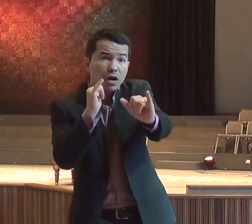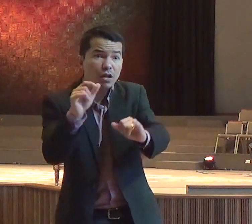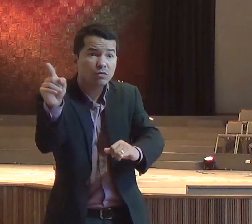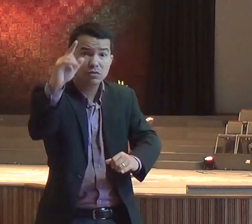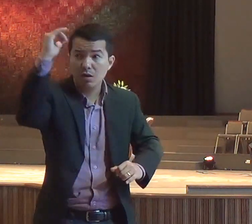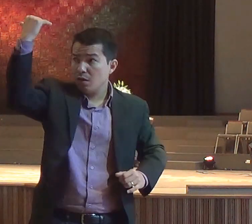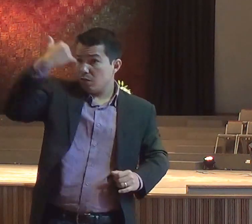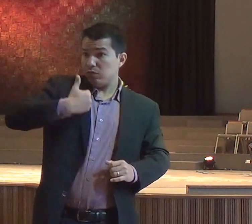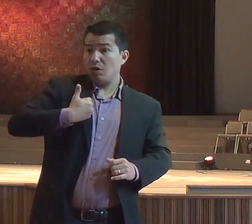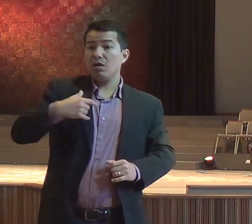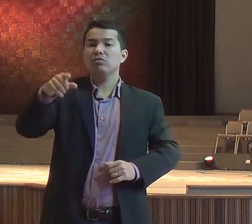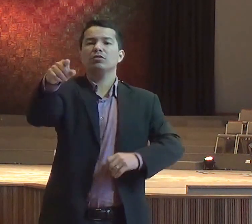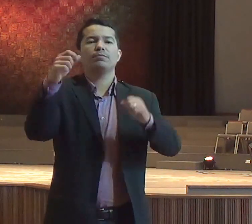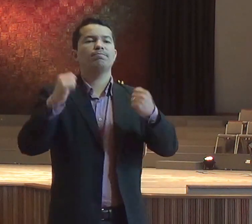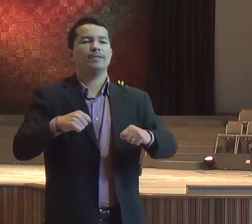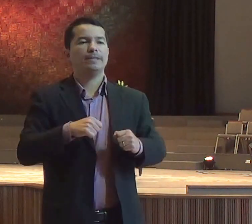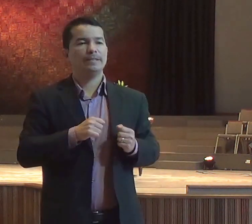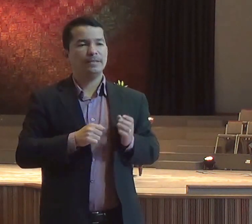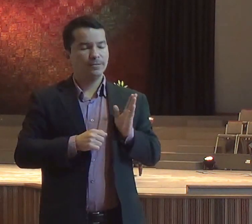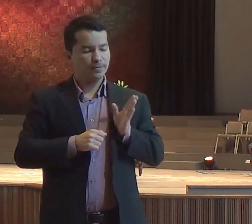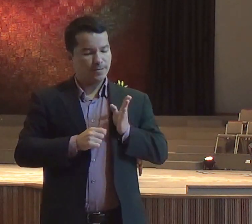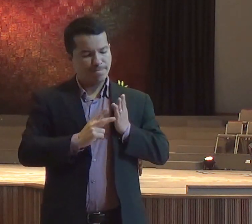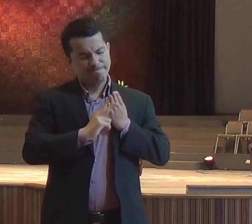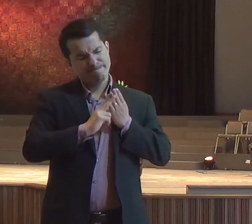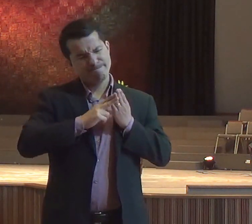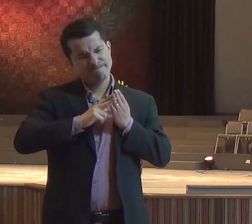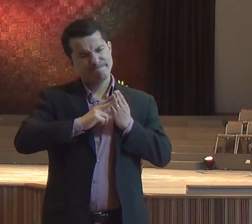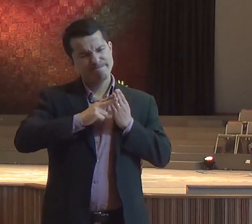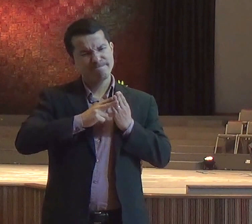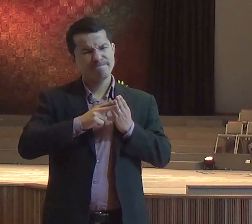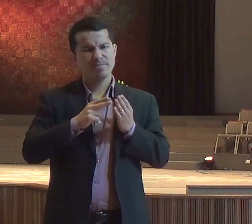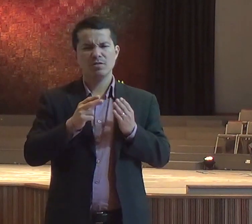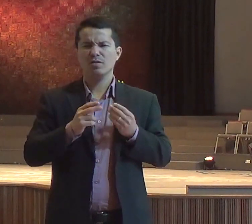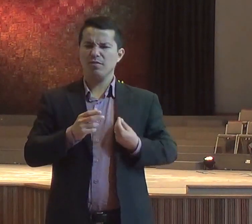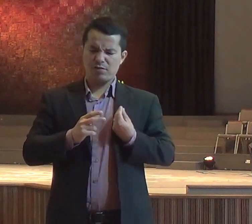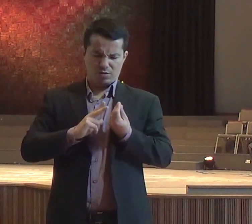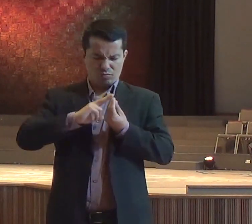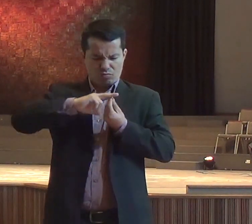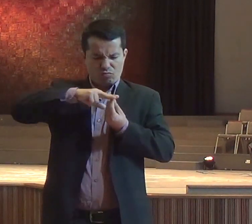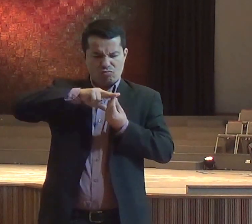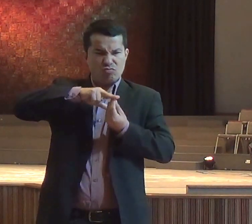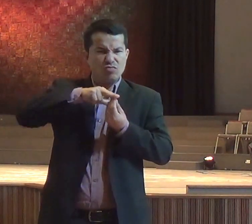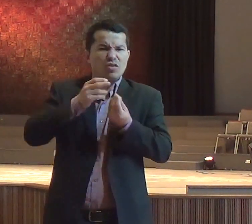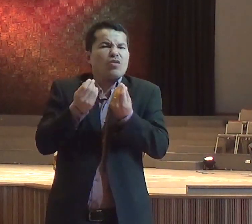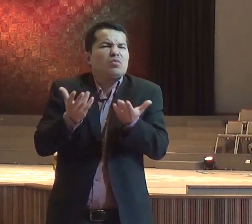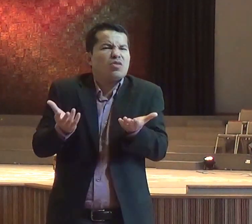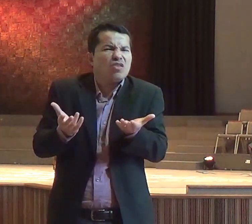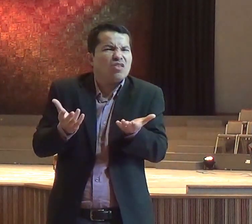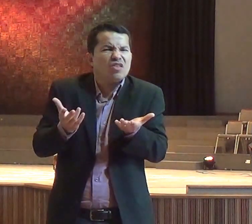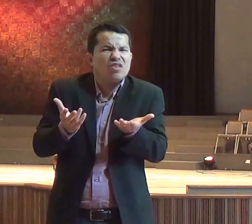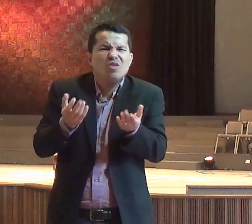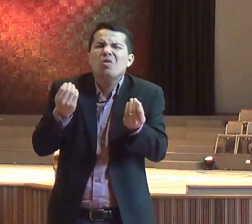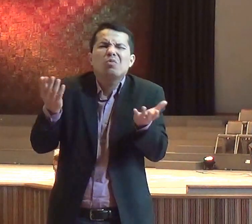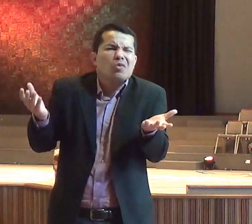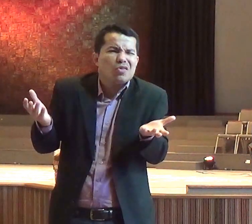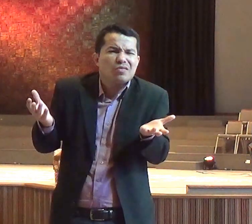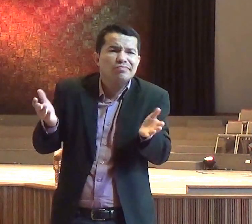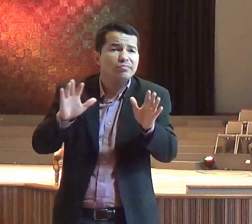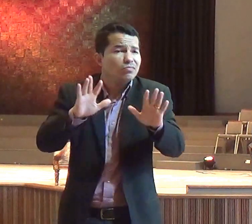reconstruir o altar no seu coração. O que é isso na prática? É a gente começar a buscar o Senhor. A palavra